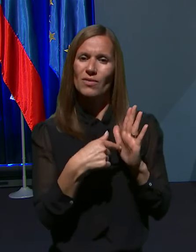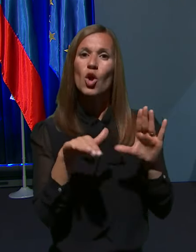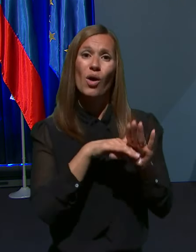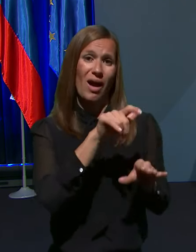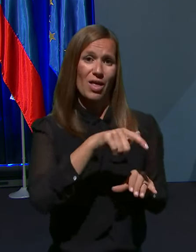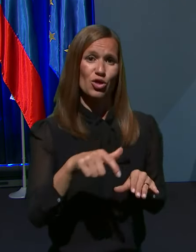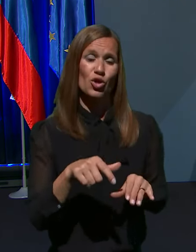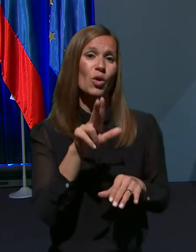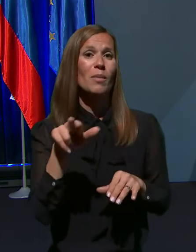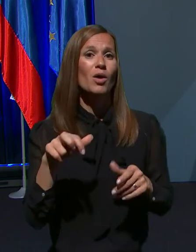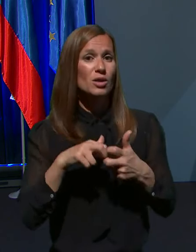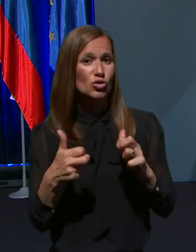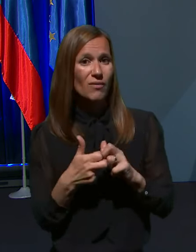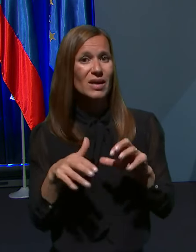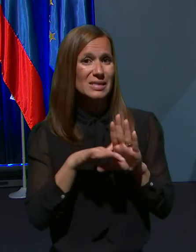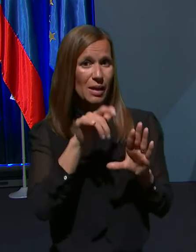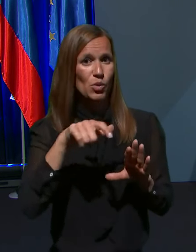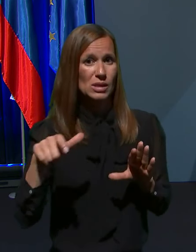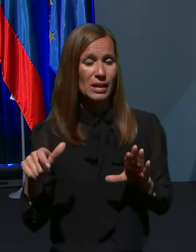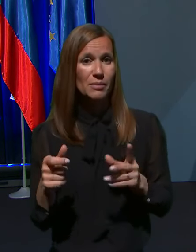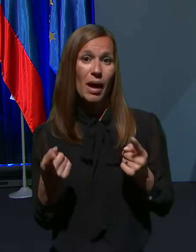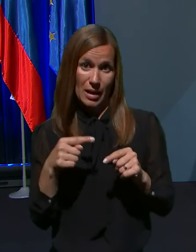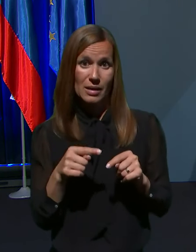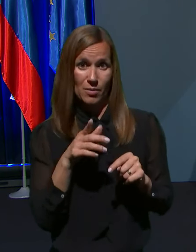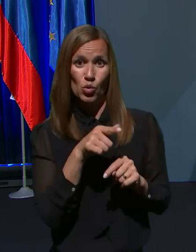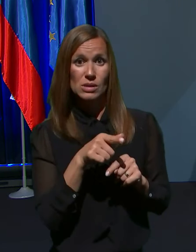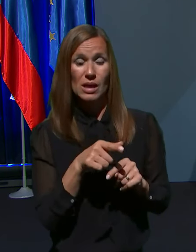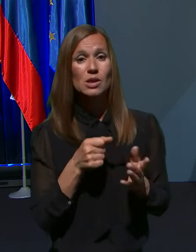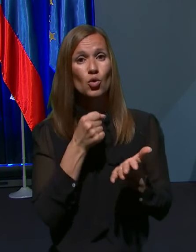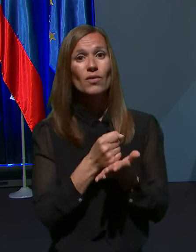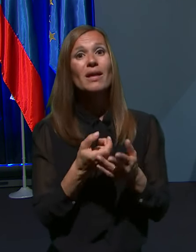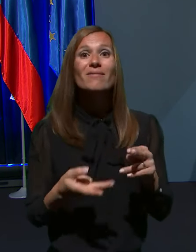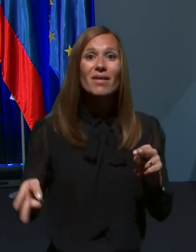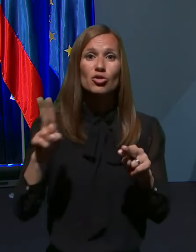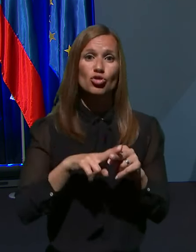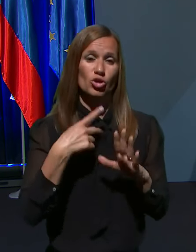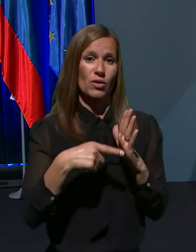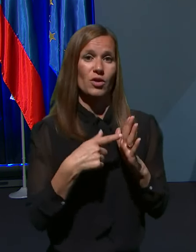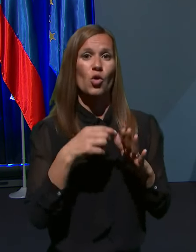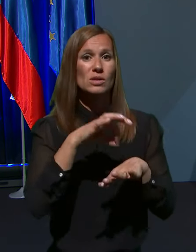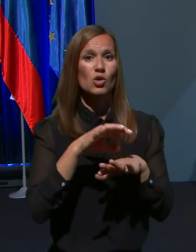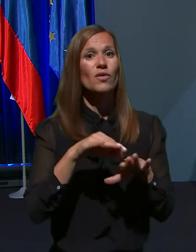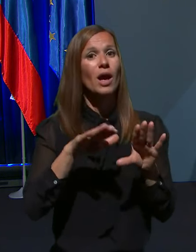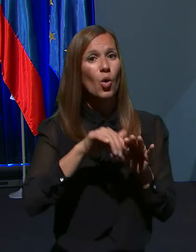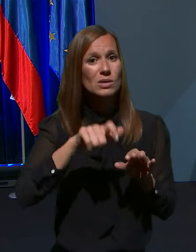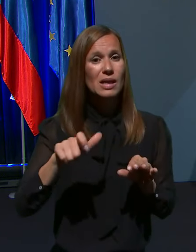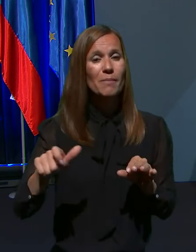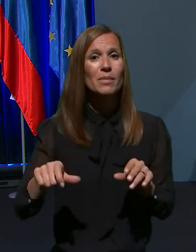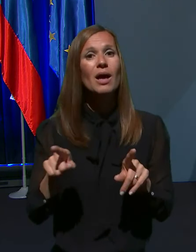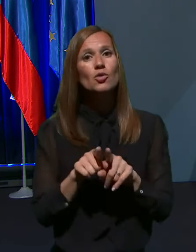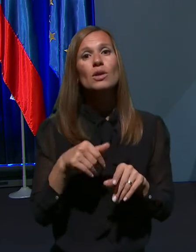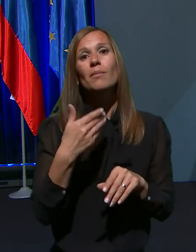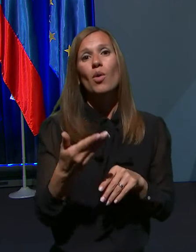imajo težave s kadri, ali boste morali biti zagotovili večje število zdravstvenega osebe tudi po različnih